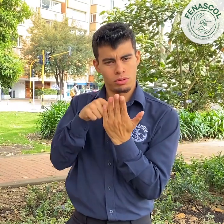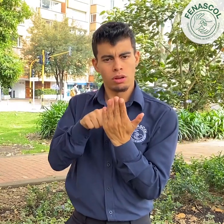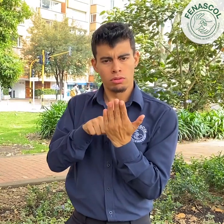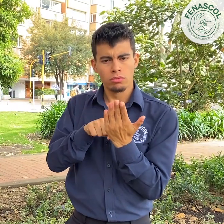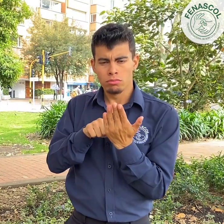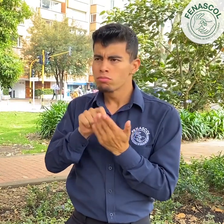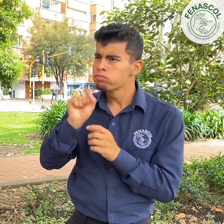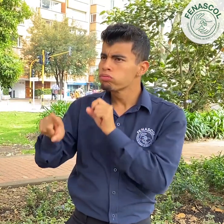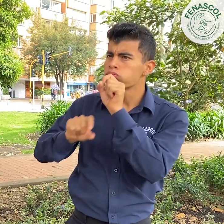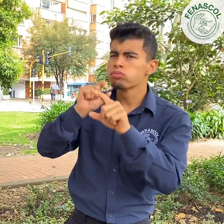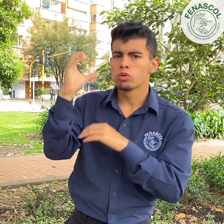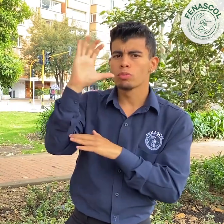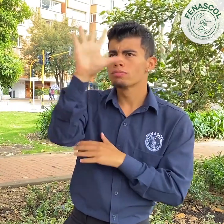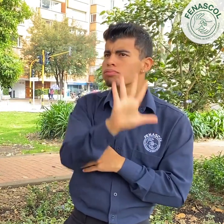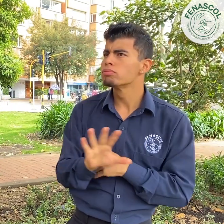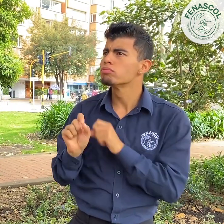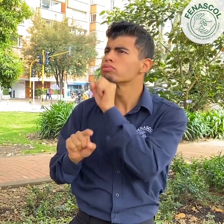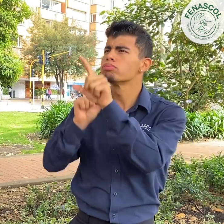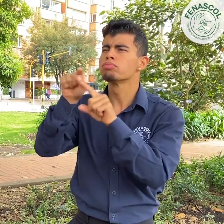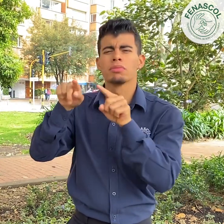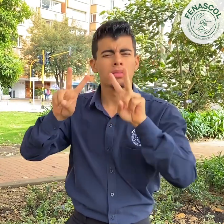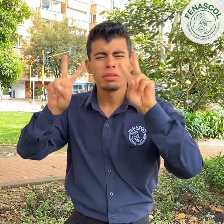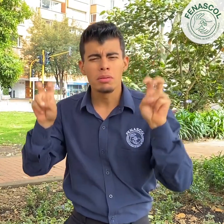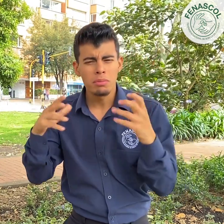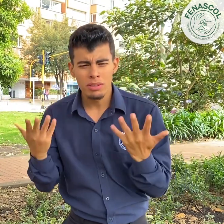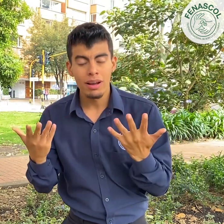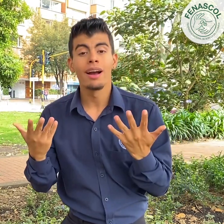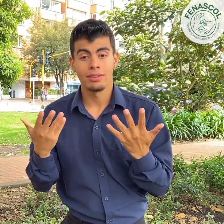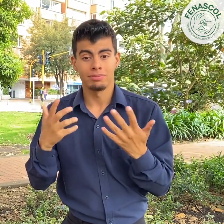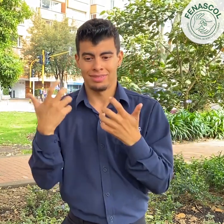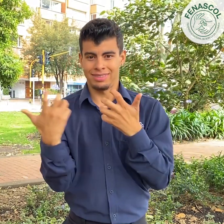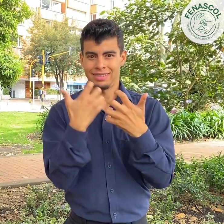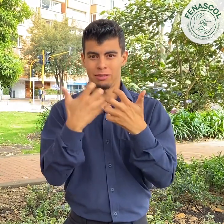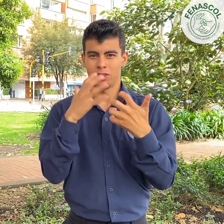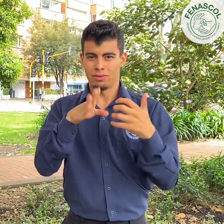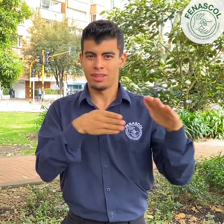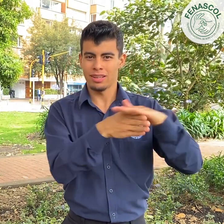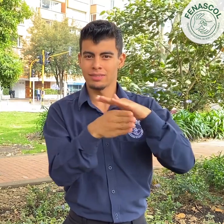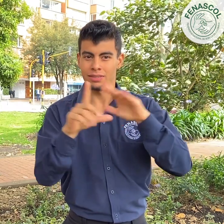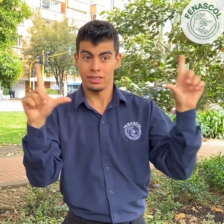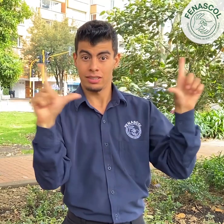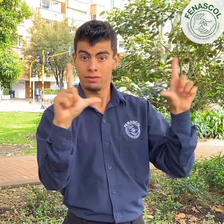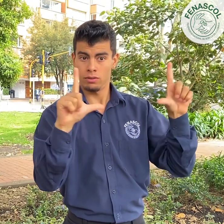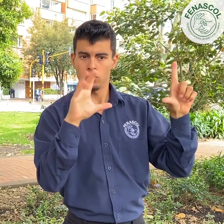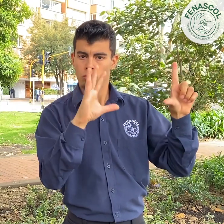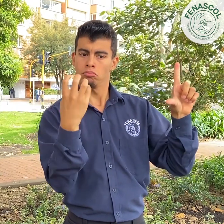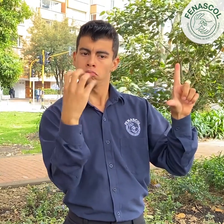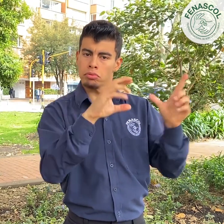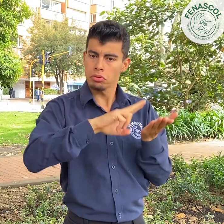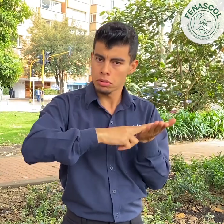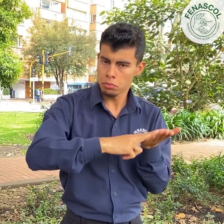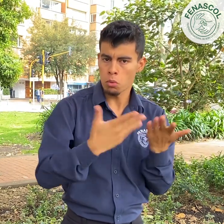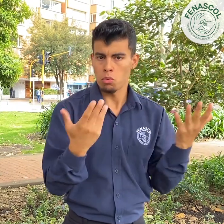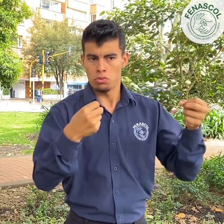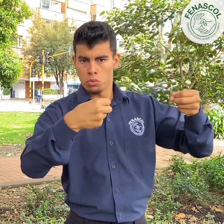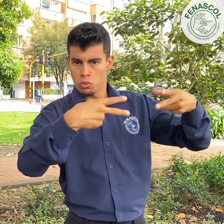y, en general, a la población con discapacidad auditiva a nivel nacional sobre su percepción de los sistemas de acceso a la